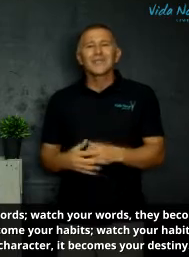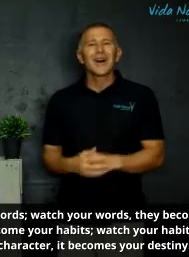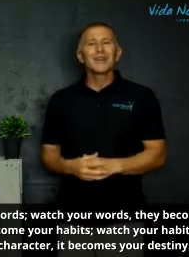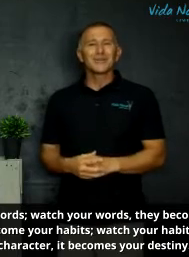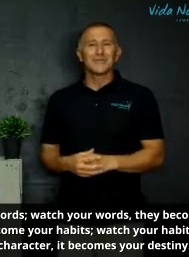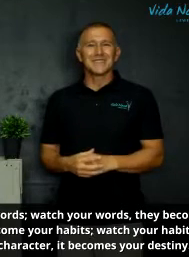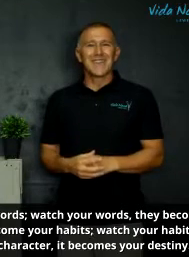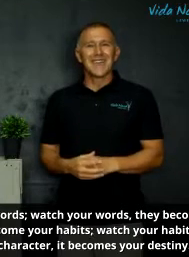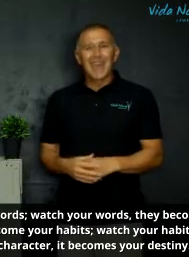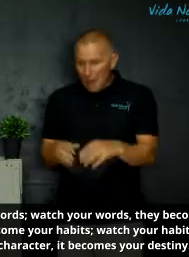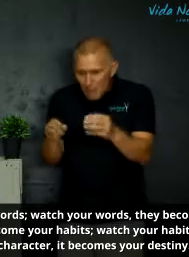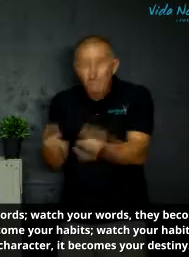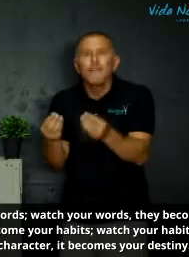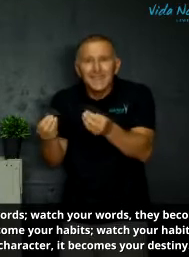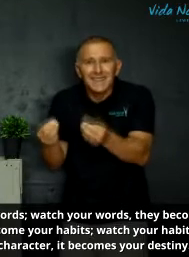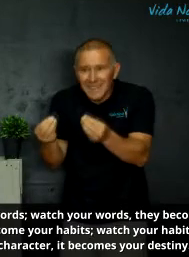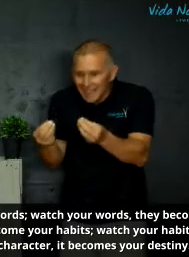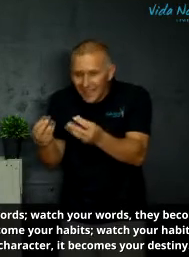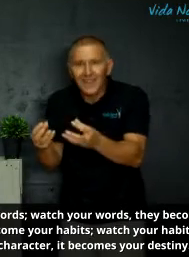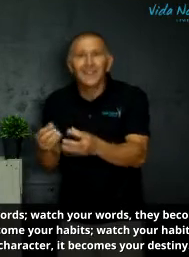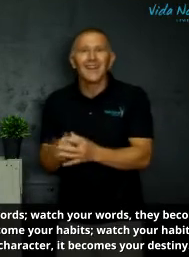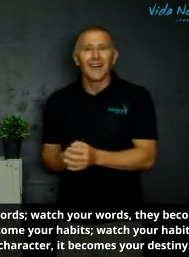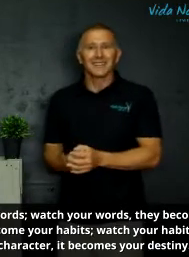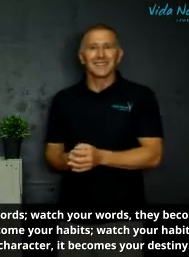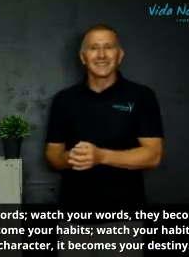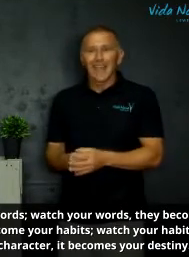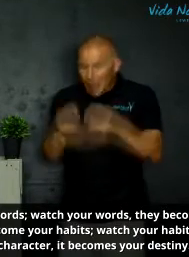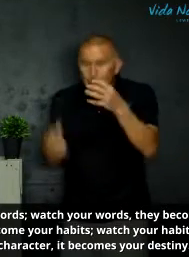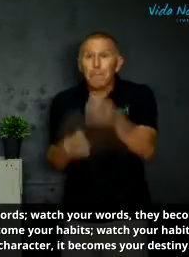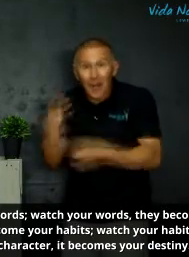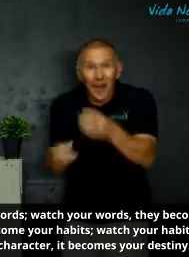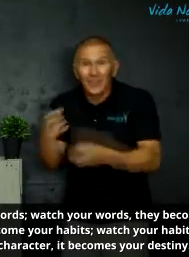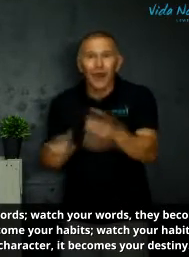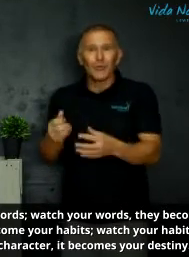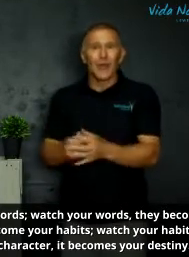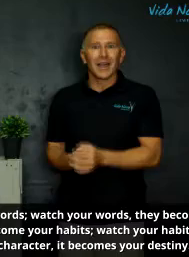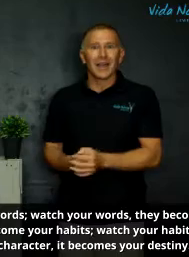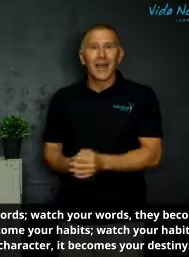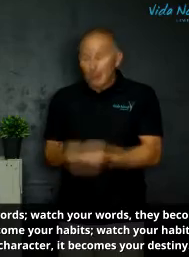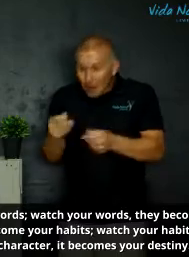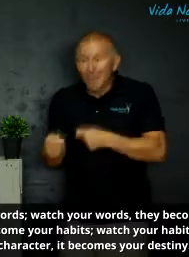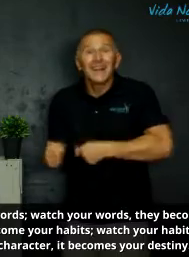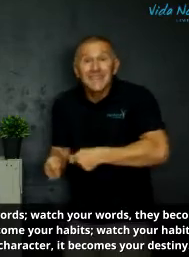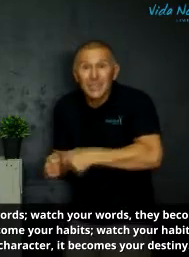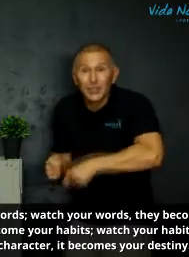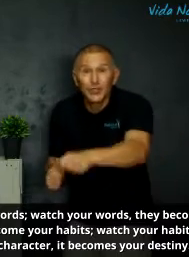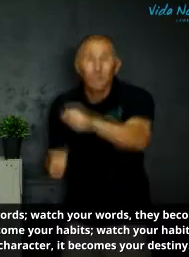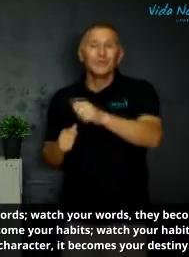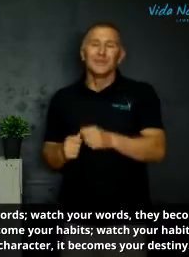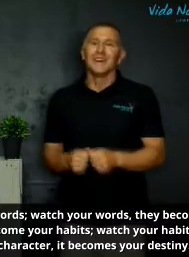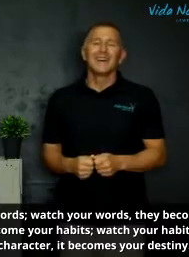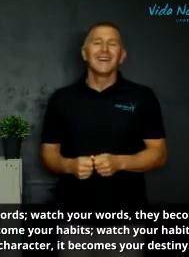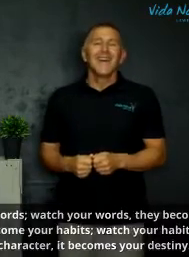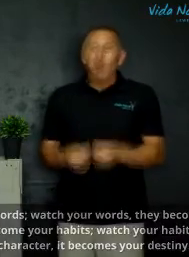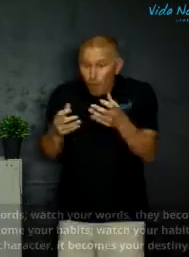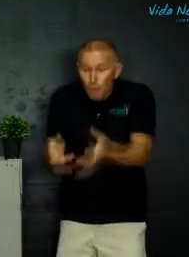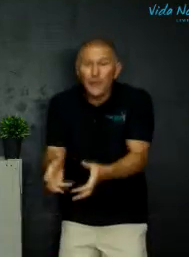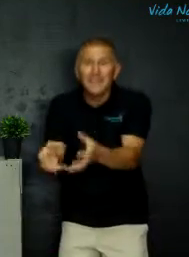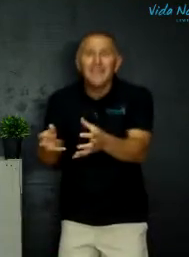dit anders ons sê vat die gedagtes pra daar oor begin dit doen oefen